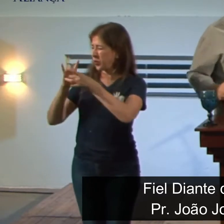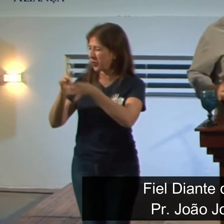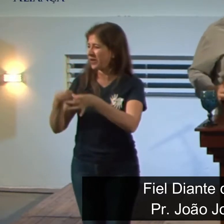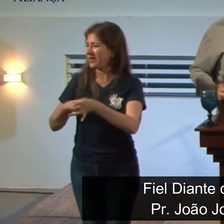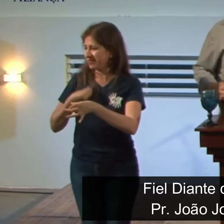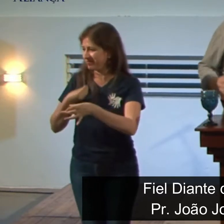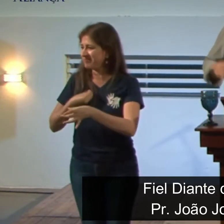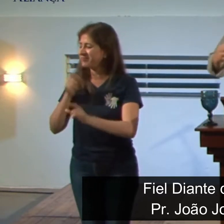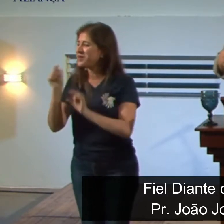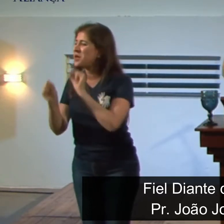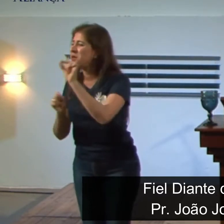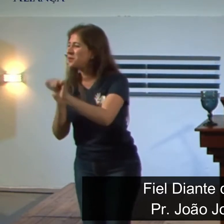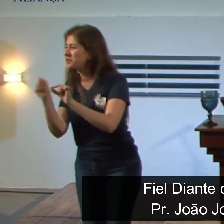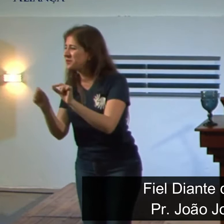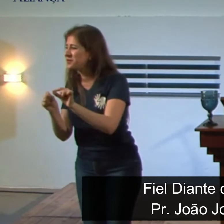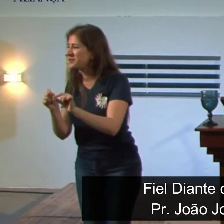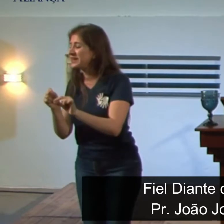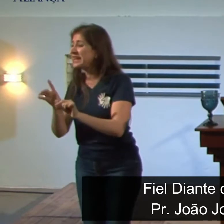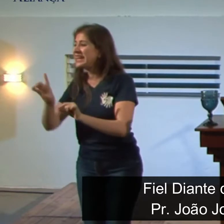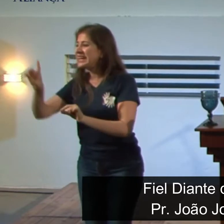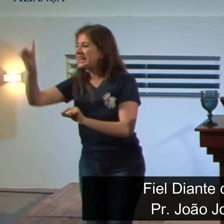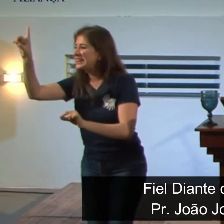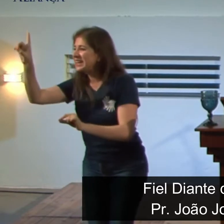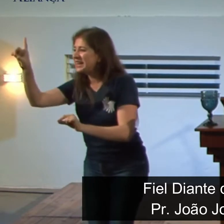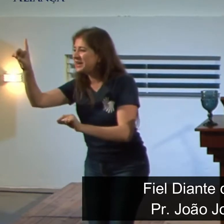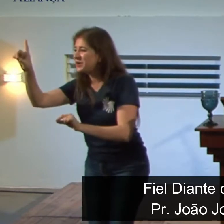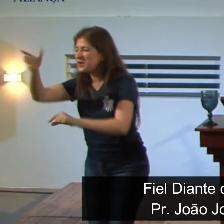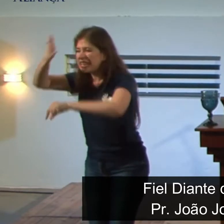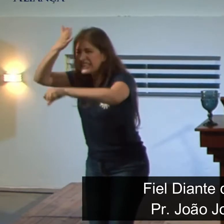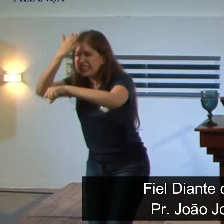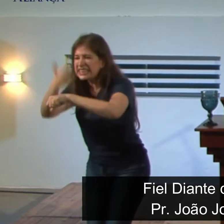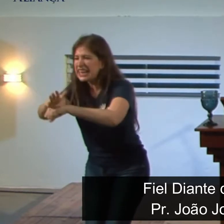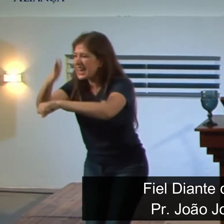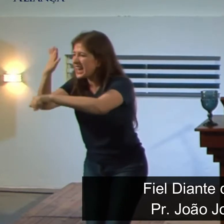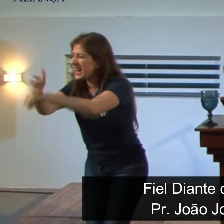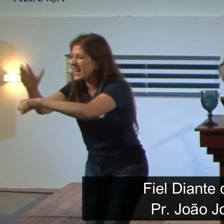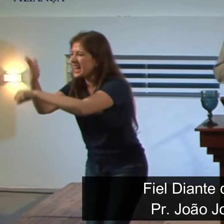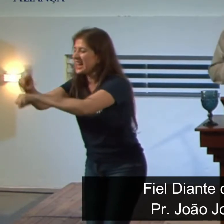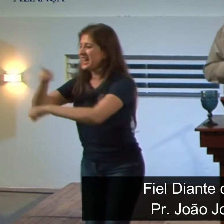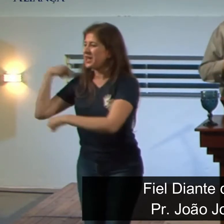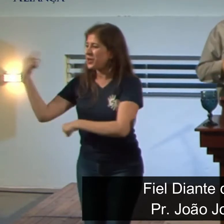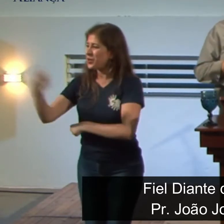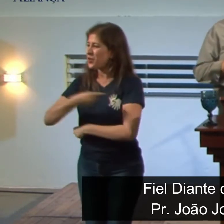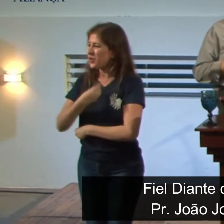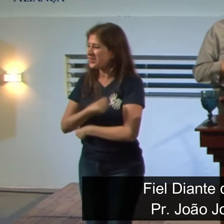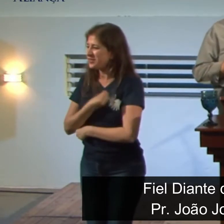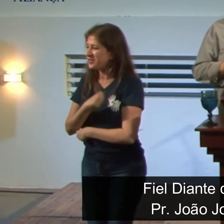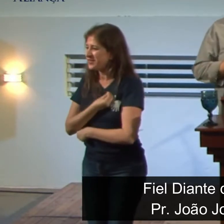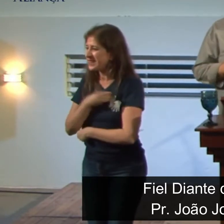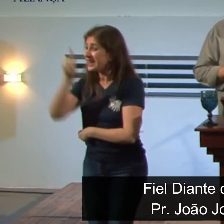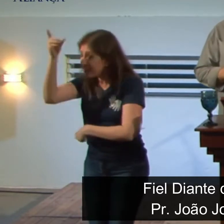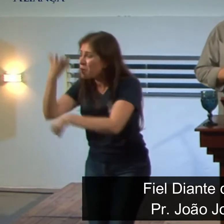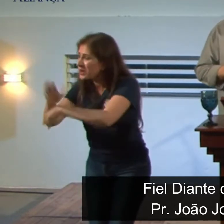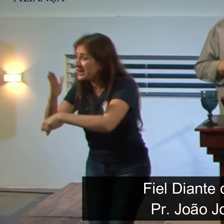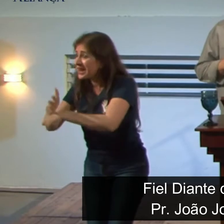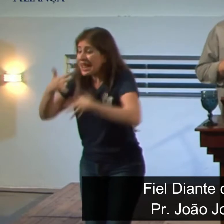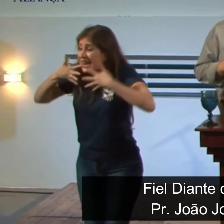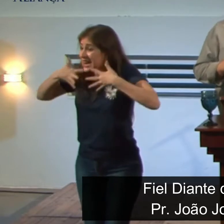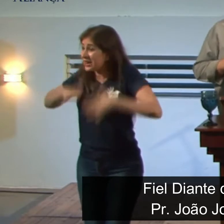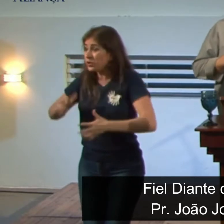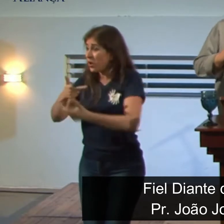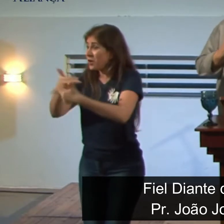a contextualização, amados, é que Deus capacita os seus servos nos aspectos naturais e